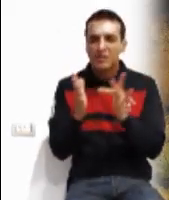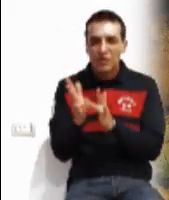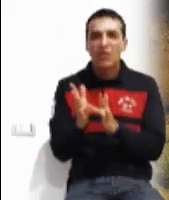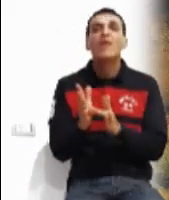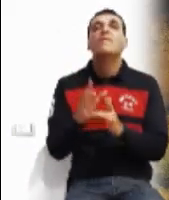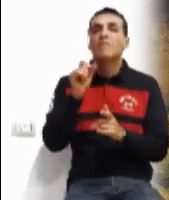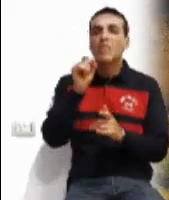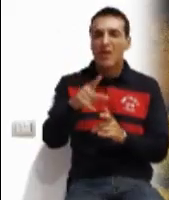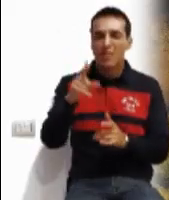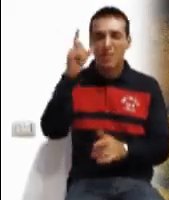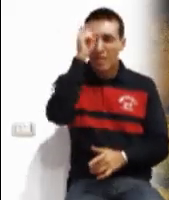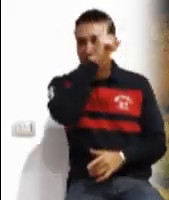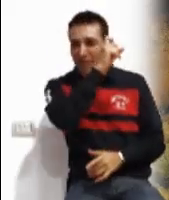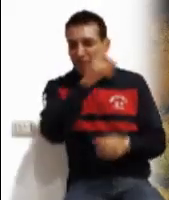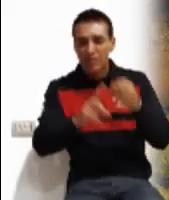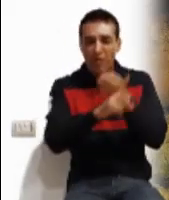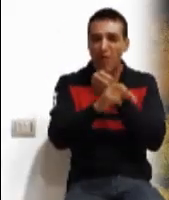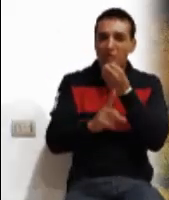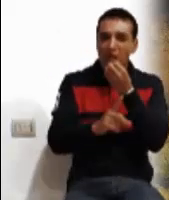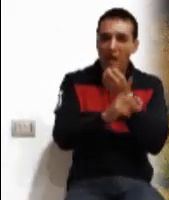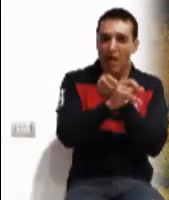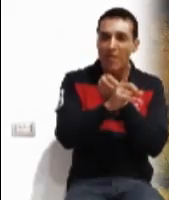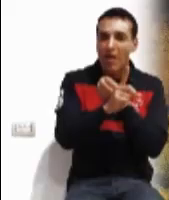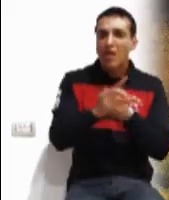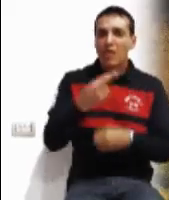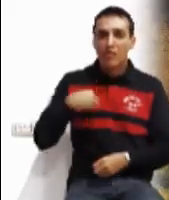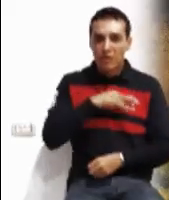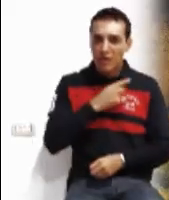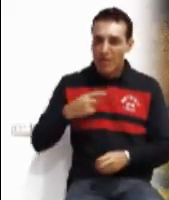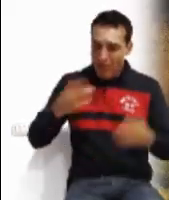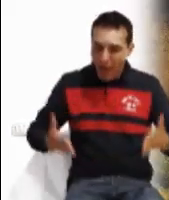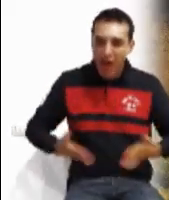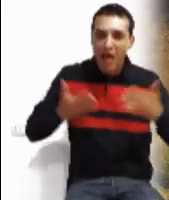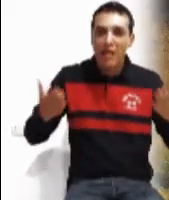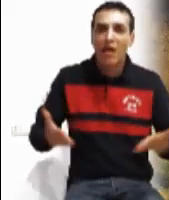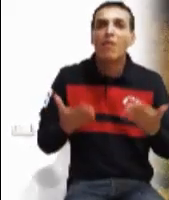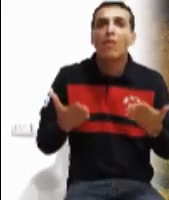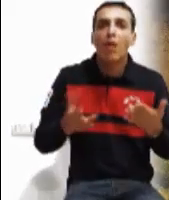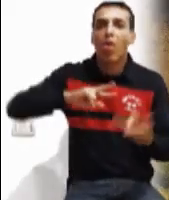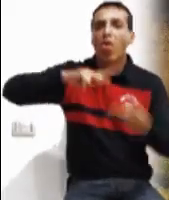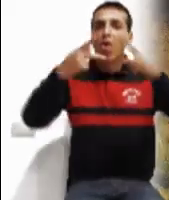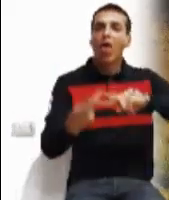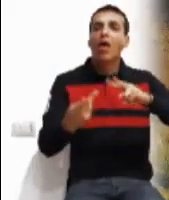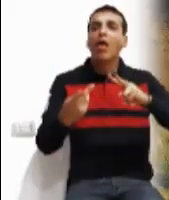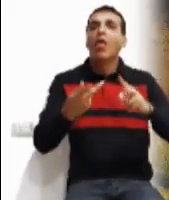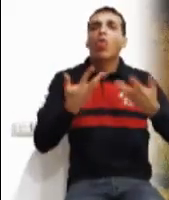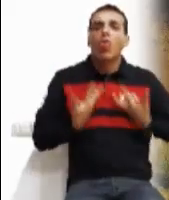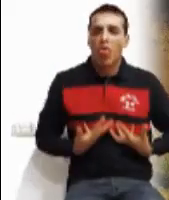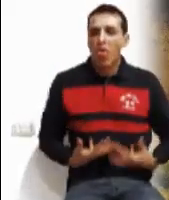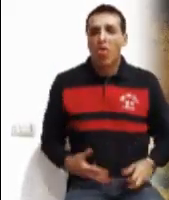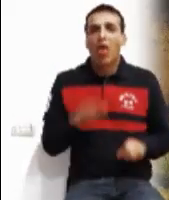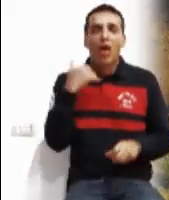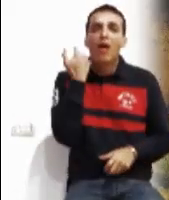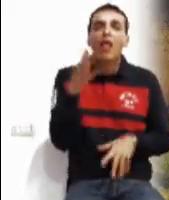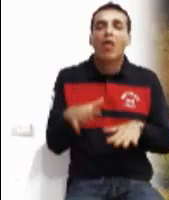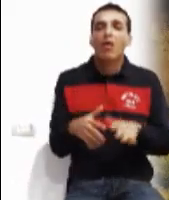Y en lugar de animarnos con su presencia Nos asustamos y queremos huir